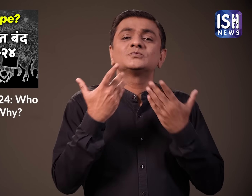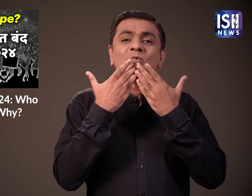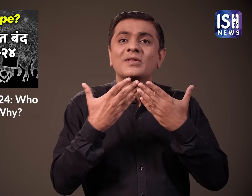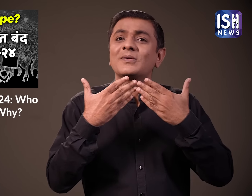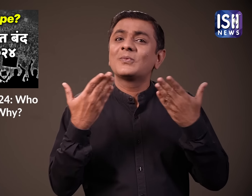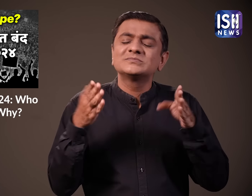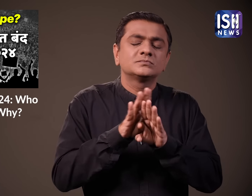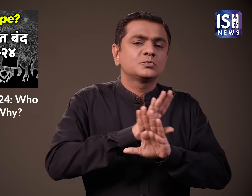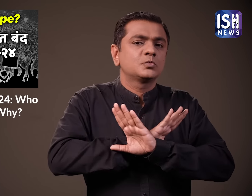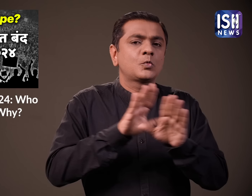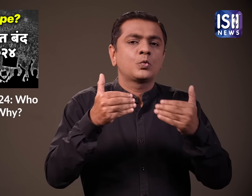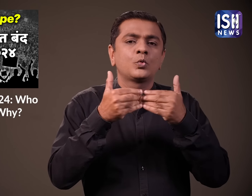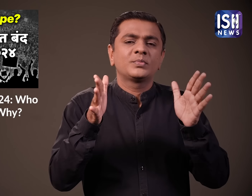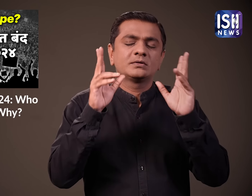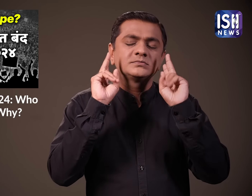खुले रहेंगे